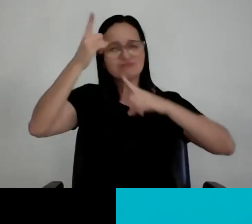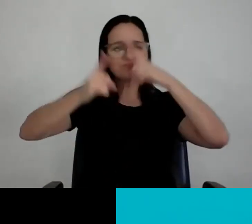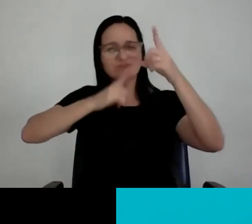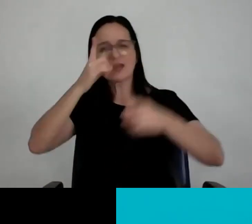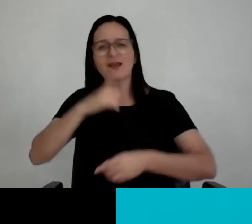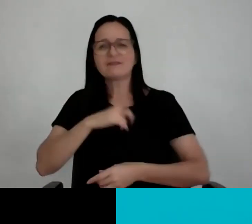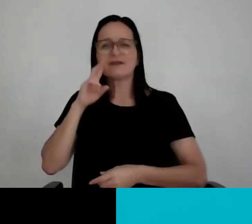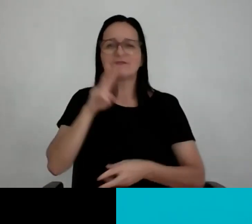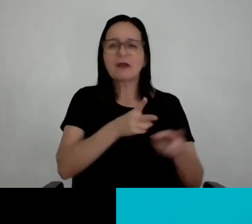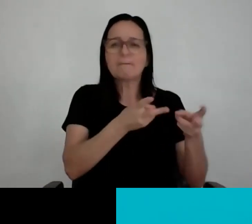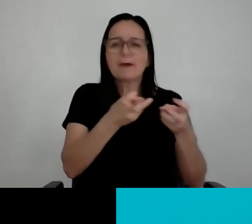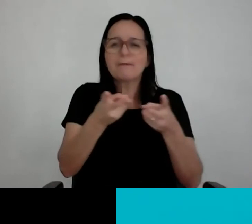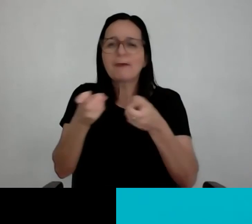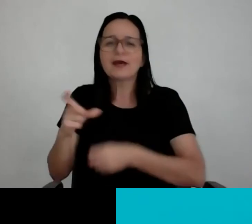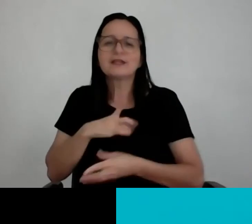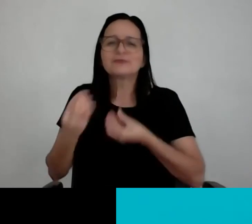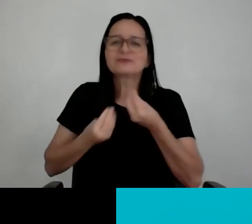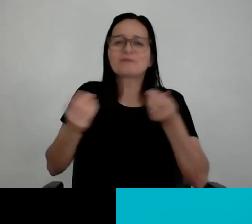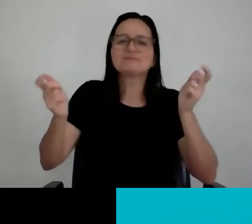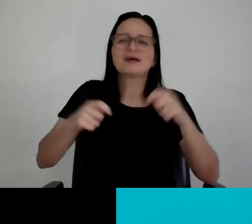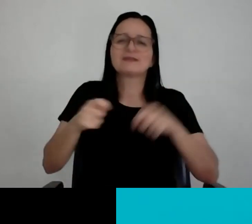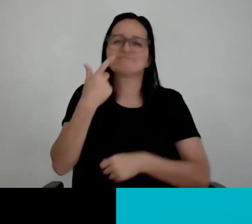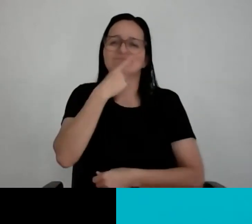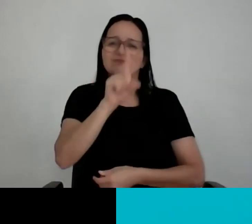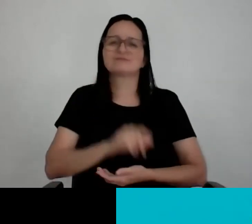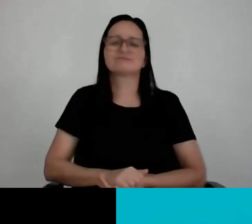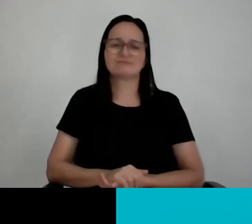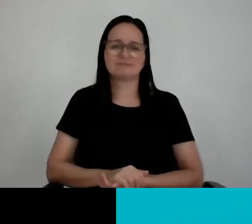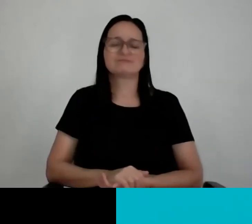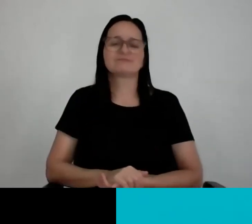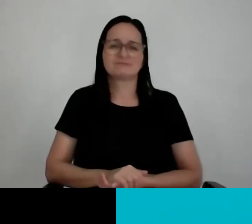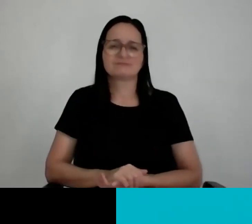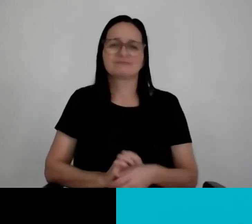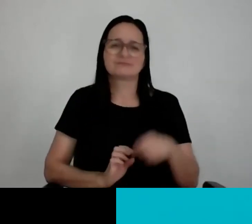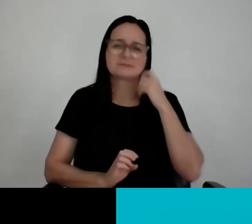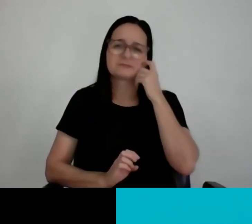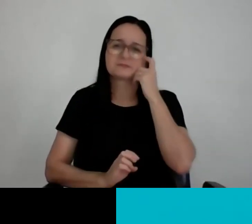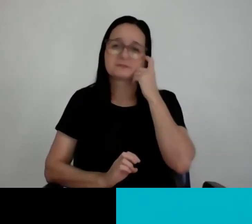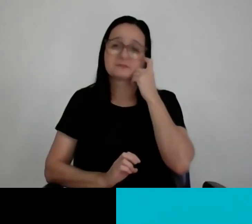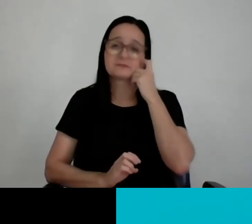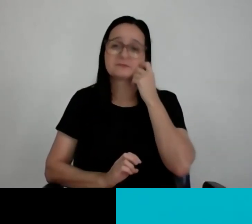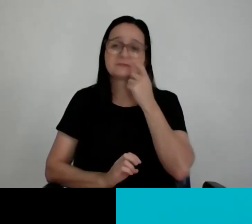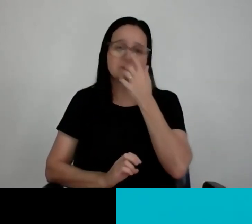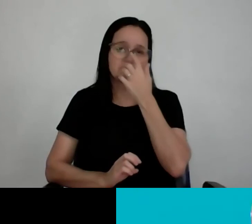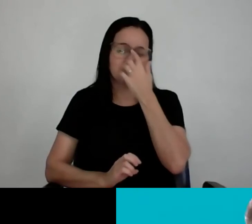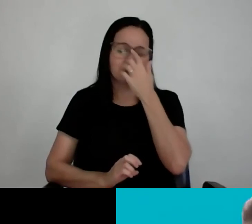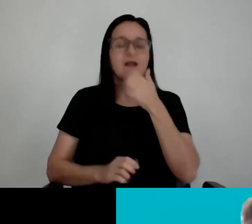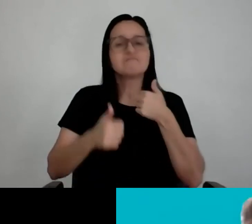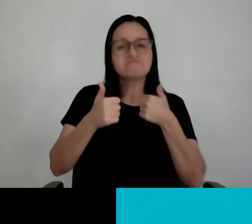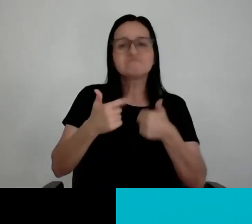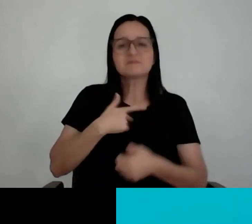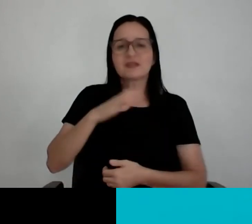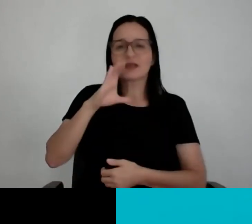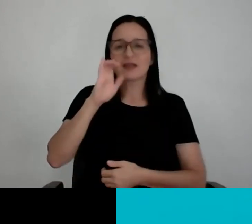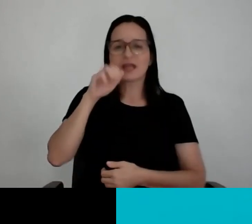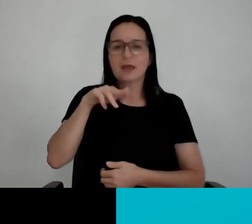verba dele e fazer o melhor possível. acho que é o único. Ótimo. Eu tenho uma pergunta da Camila aqui, que complementa com a